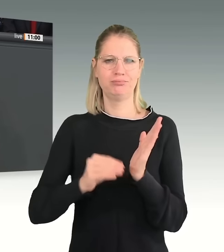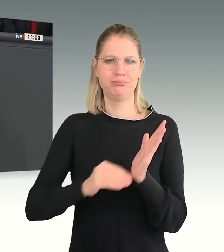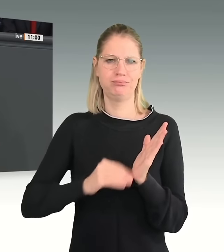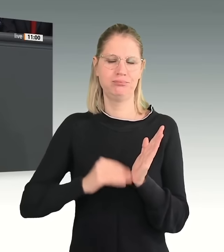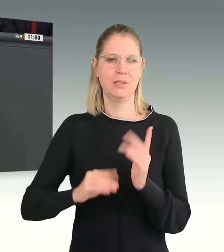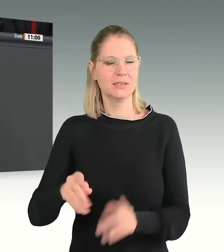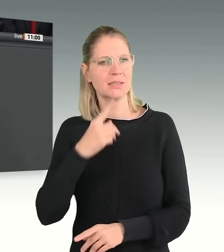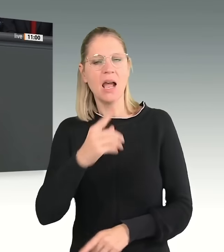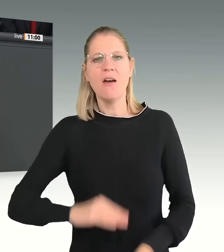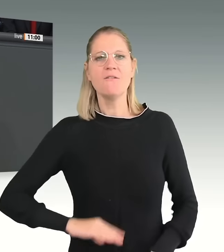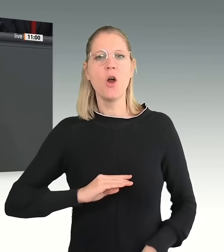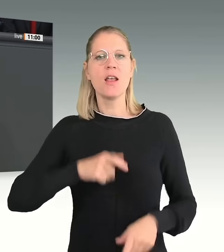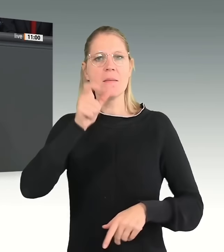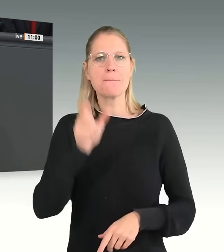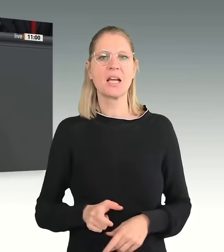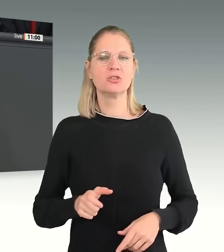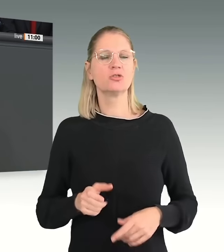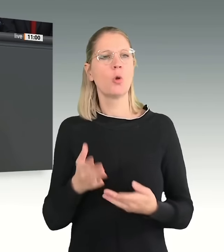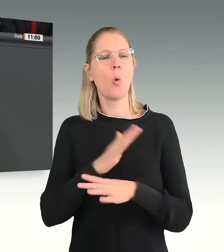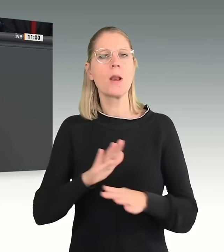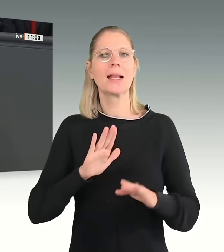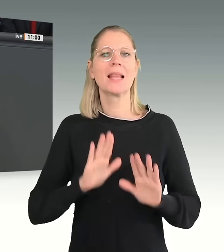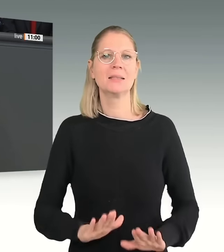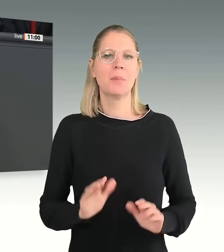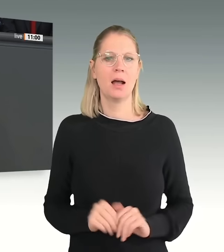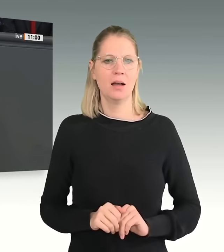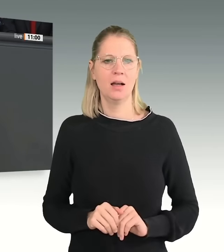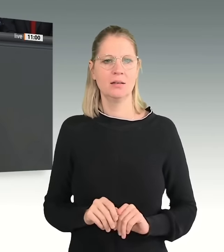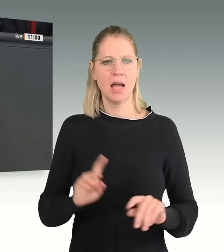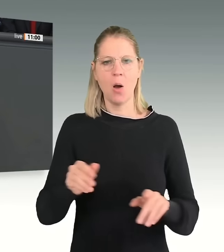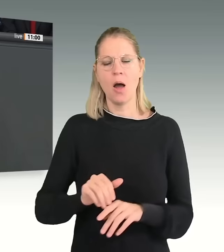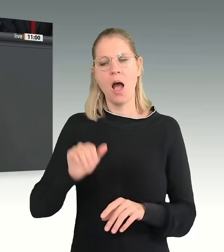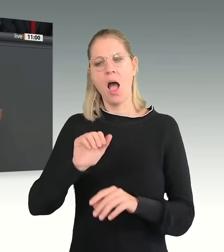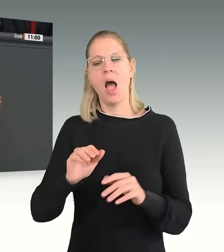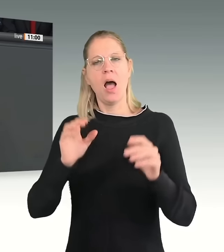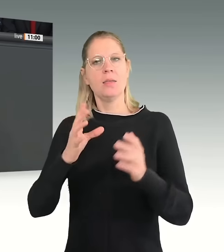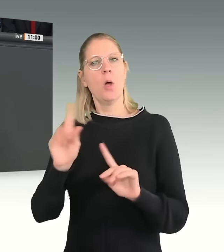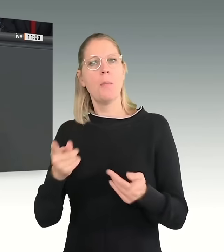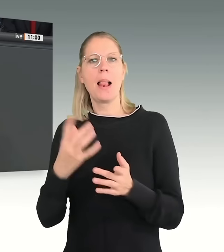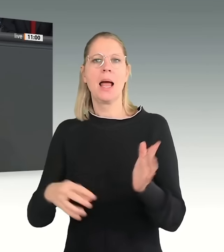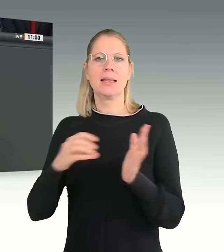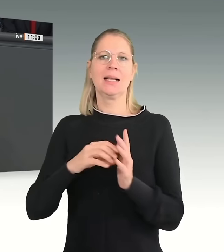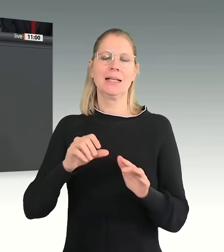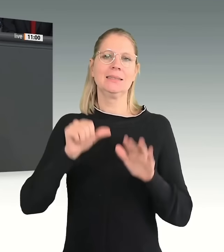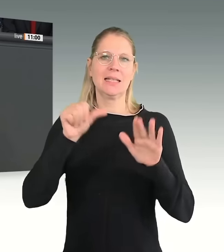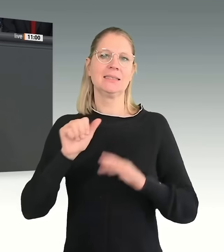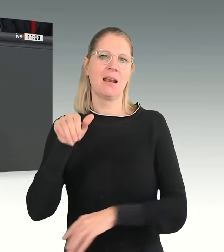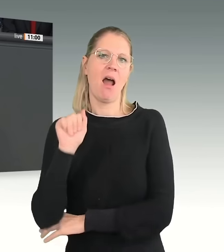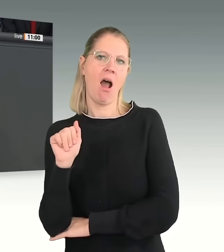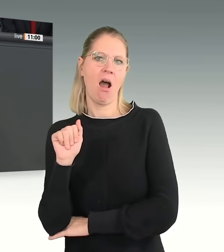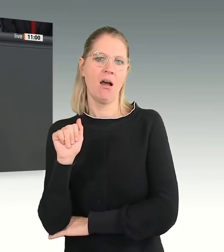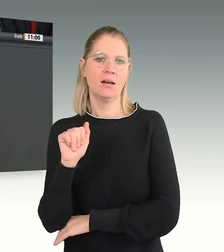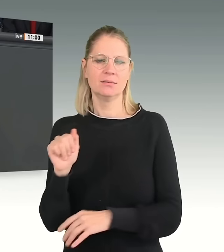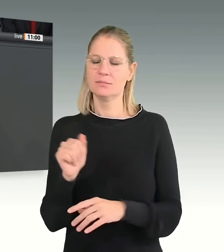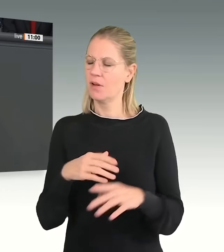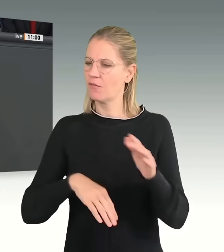jeden Menschen. Und übrigens auch der Artikel 16a, als klare Abgrenzung gegenüber dem Naziregime, aber natürlich auch als